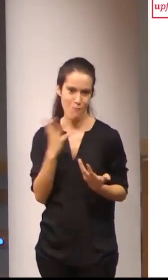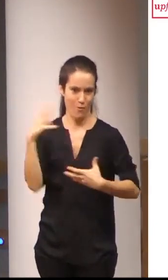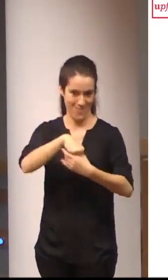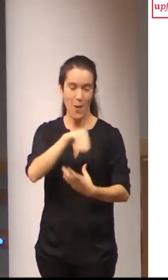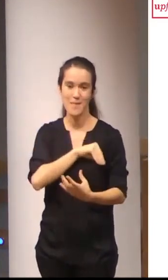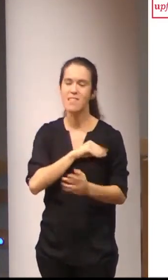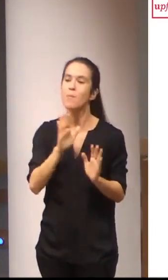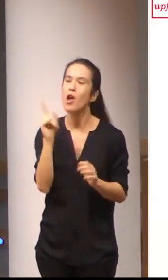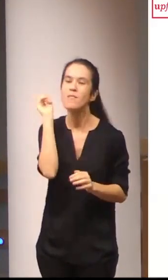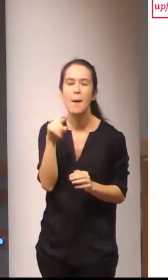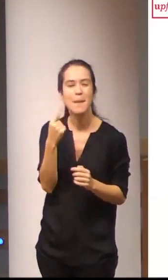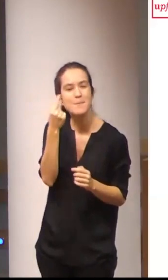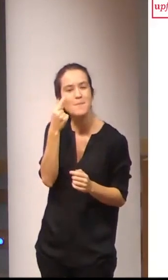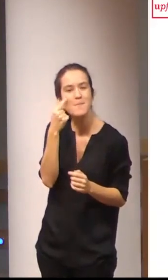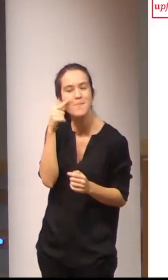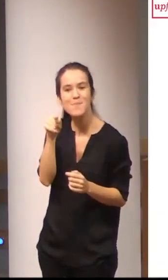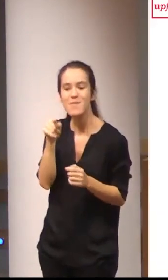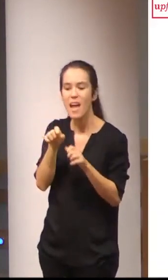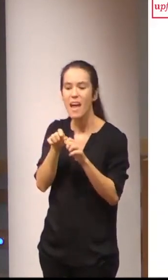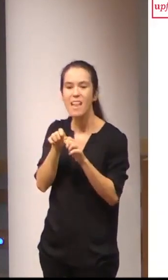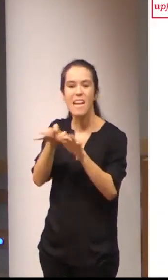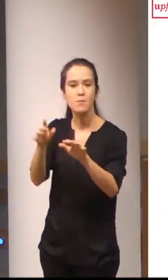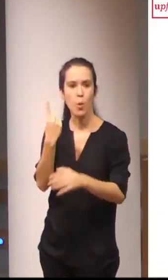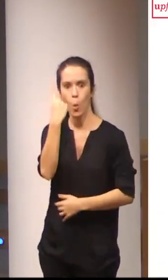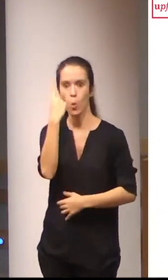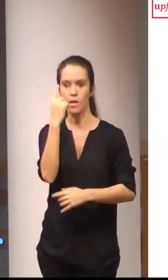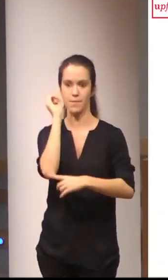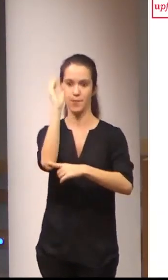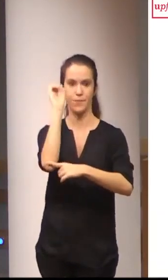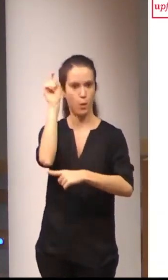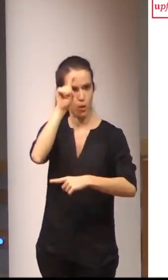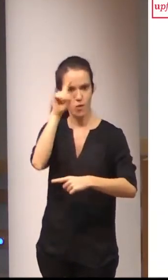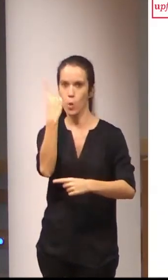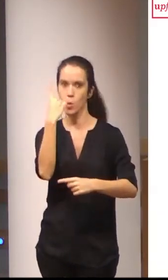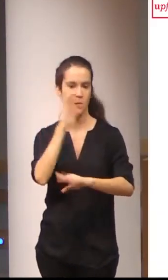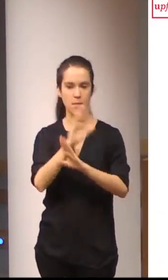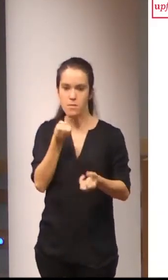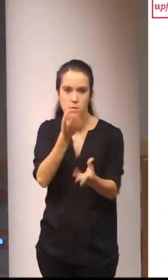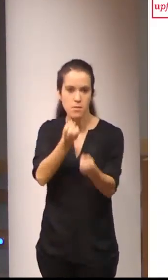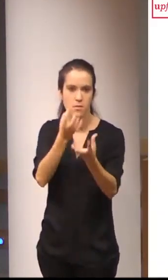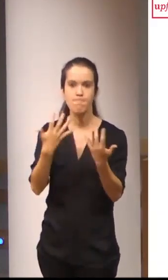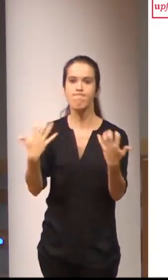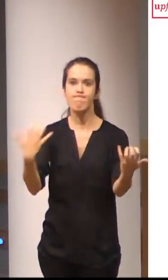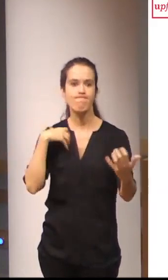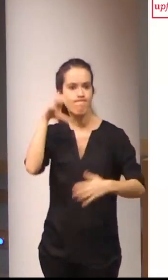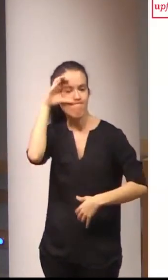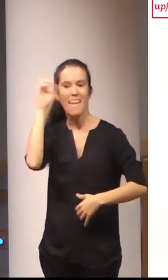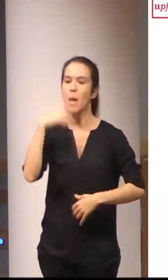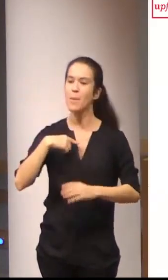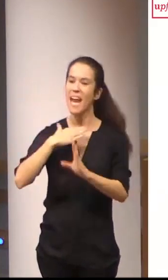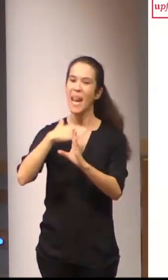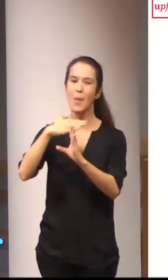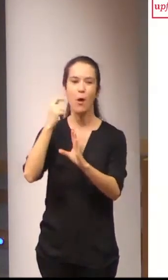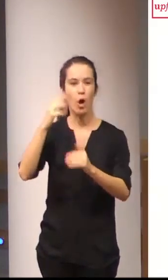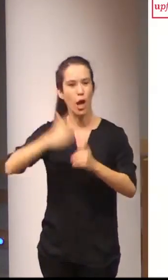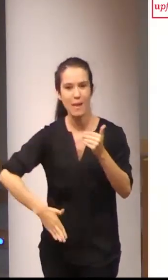también se caracteriza por esta transmisión unidireccional y sincrónica, una limitación de los niveles ofrecidos, dejando de